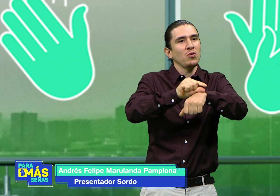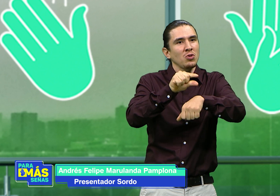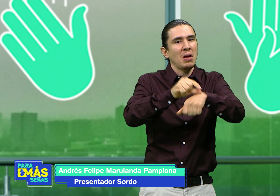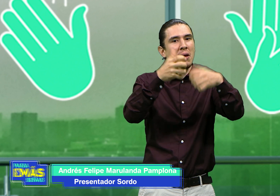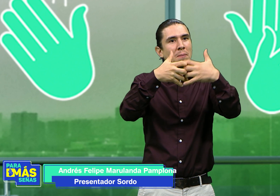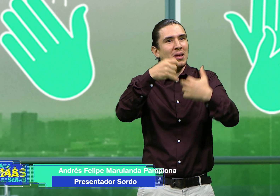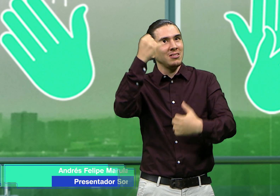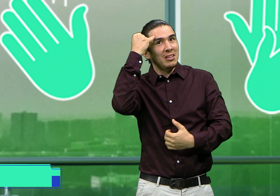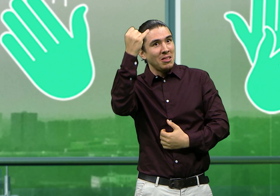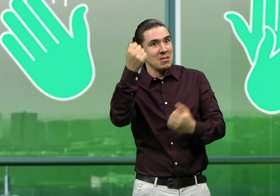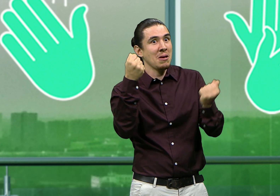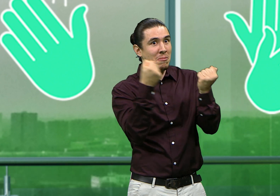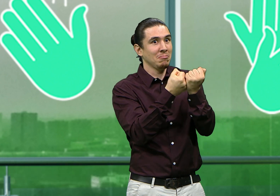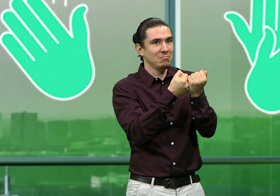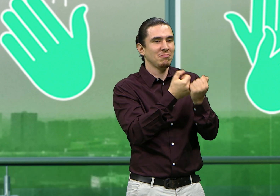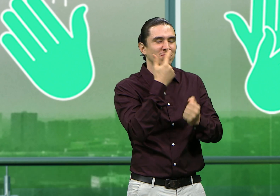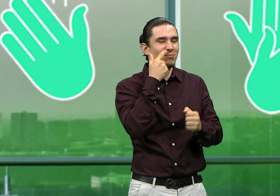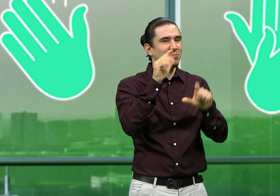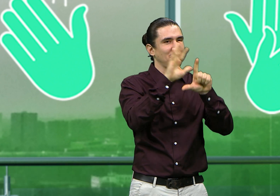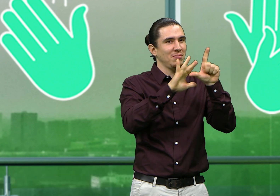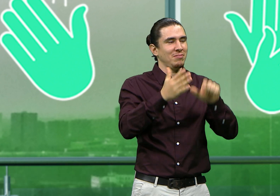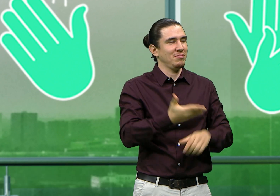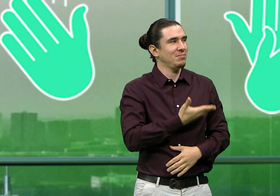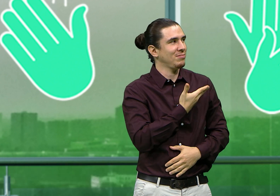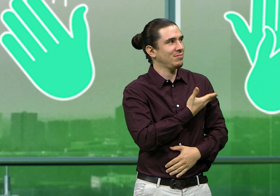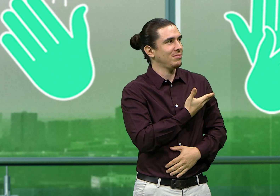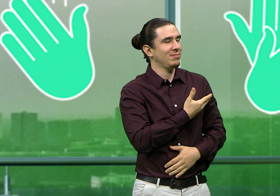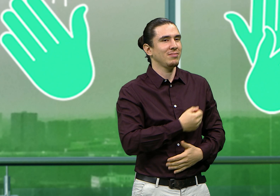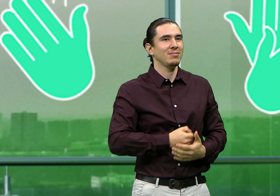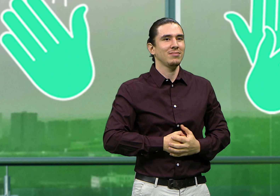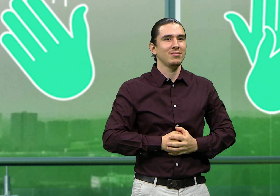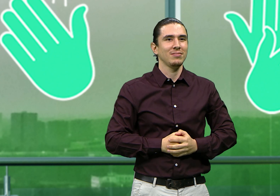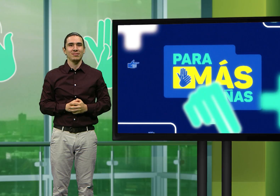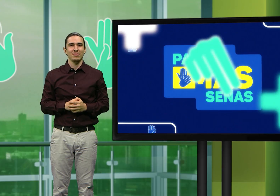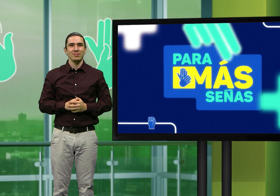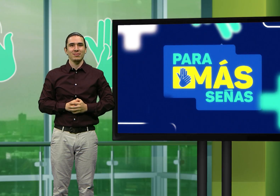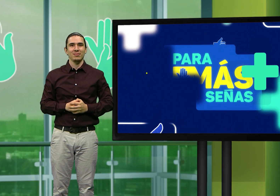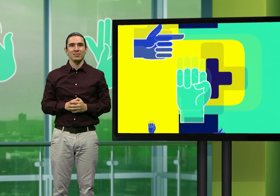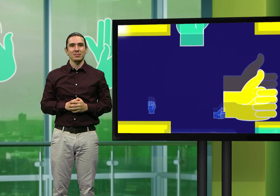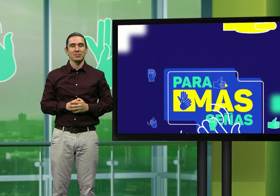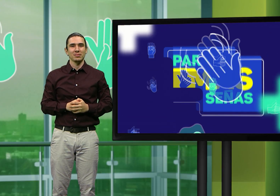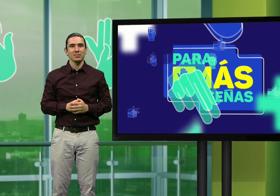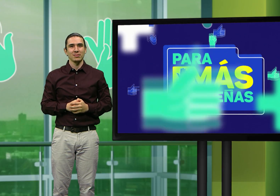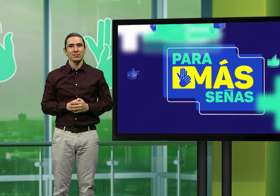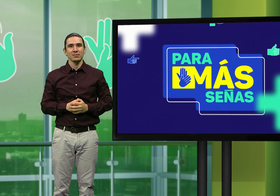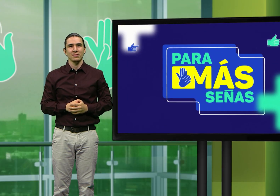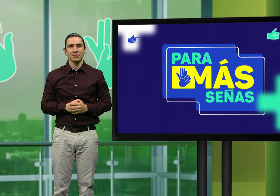pues una fundación está muy interesada en apoyar a nuevos talentos. Veamos este informe.